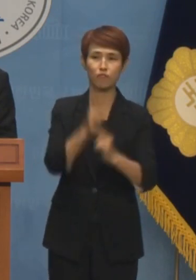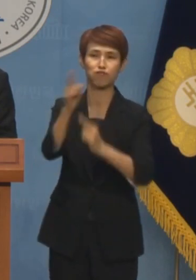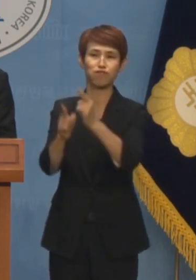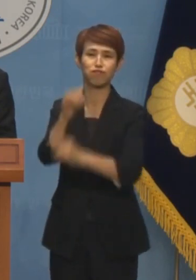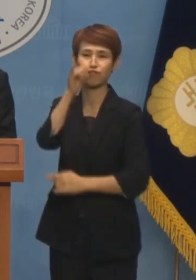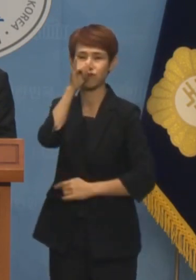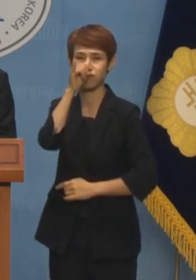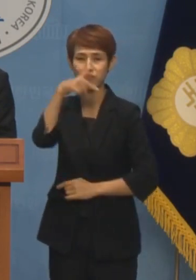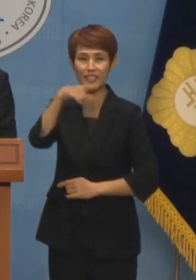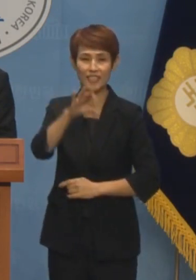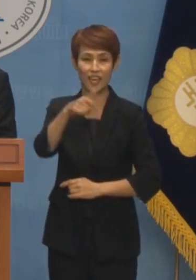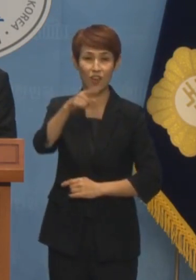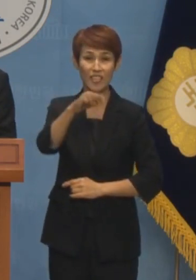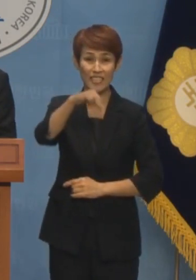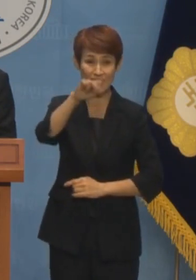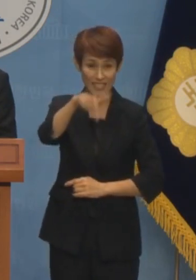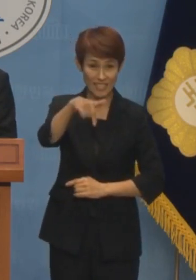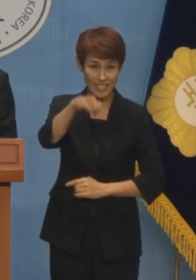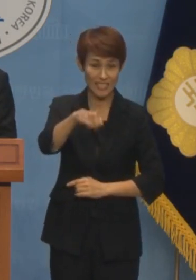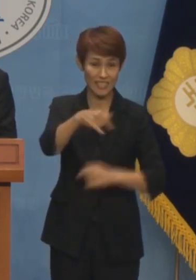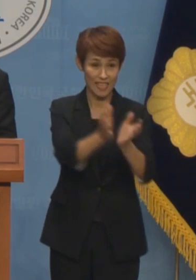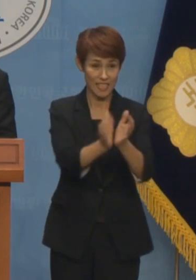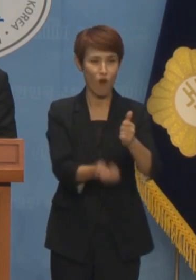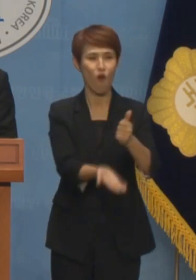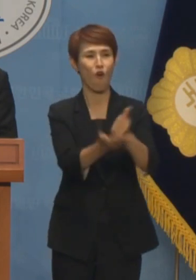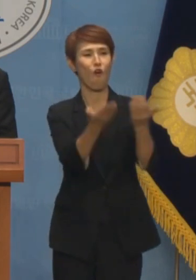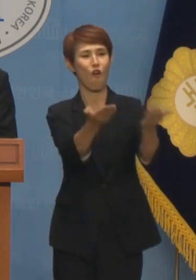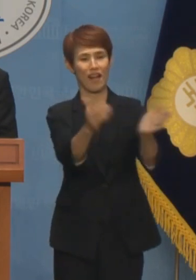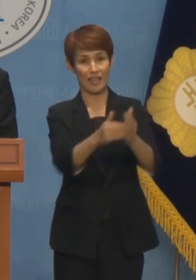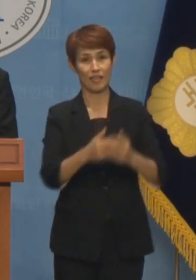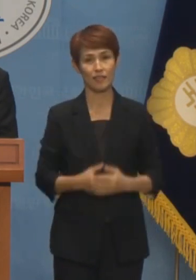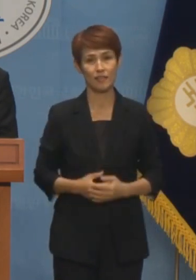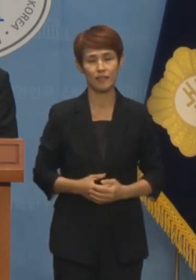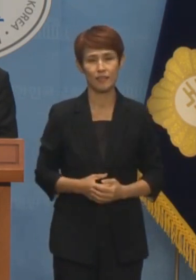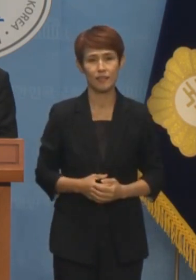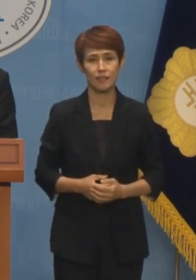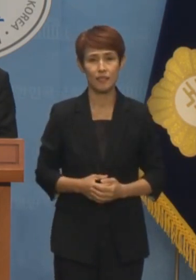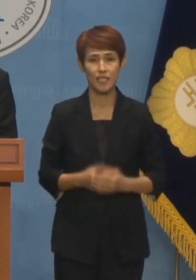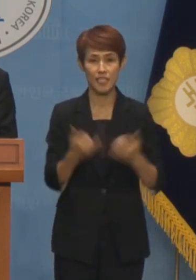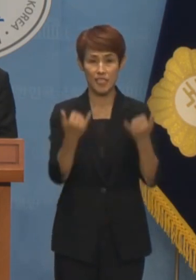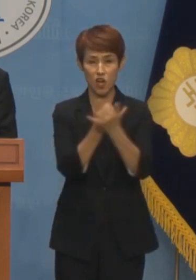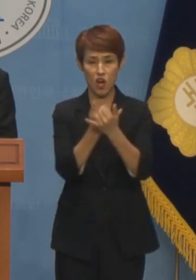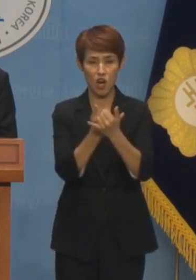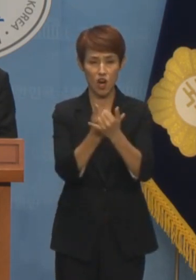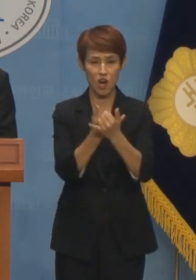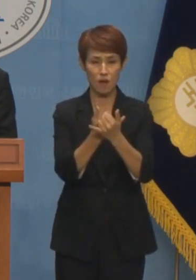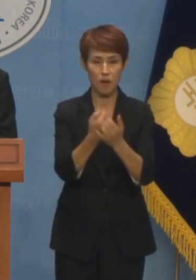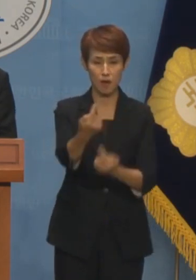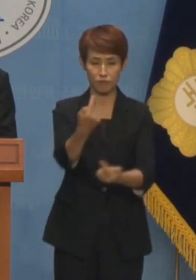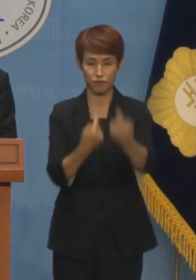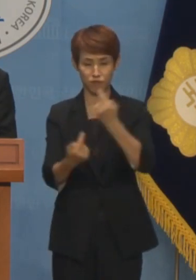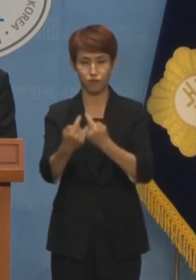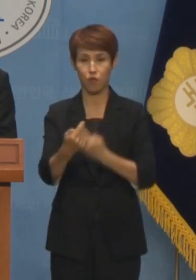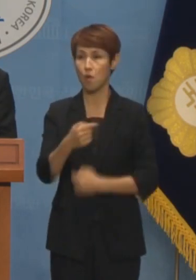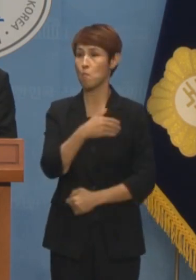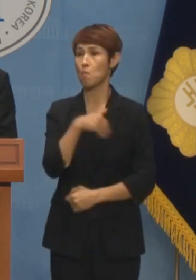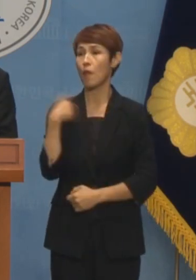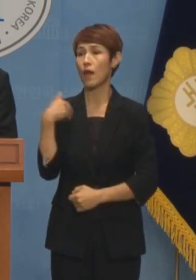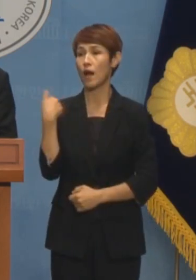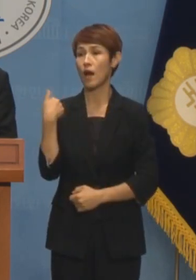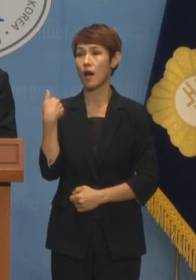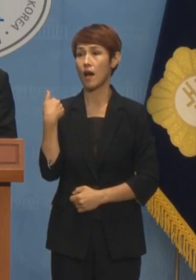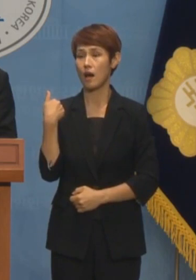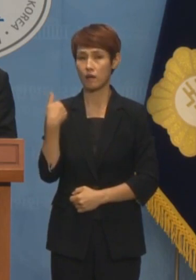장경식 단장을 극찬했다 합니다. 즉, 친인척의 민원 제기를 몰랐다고 한 류이림 위원장과